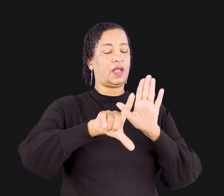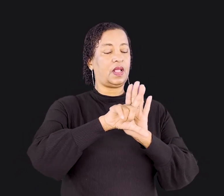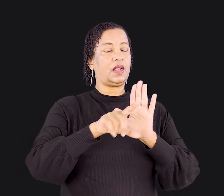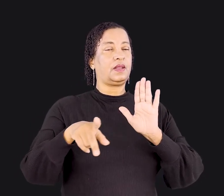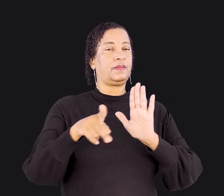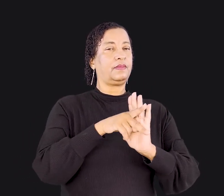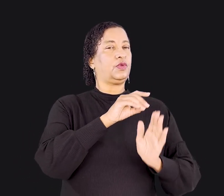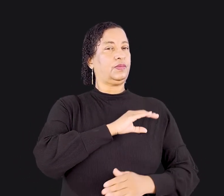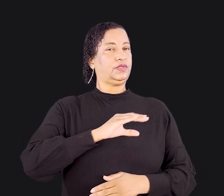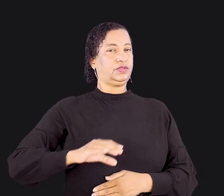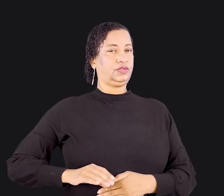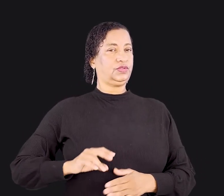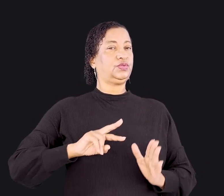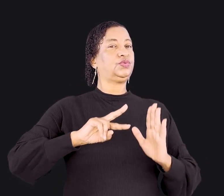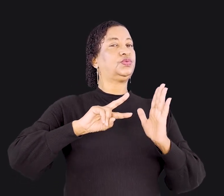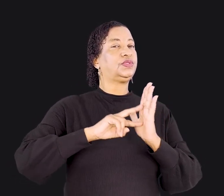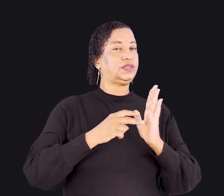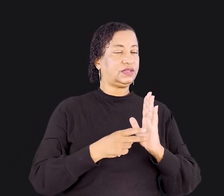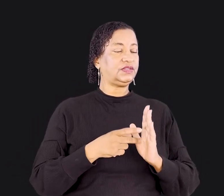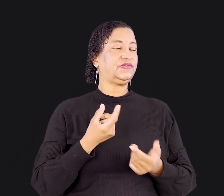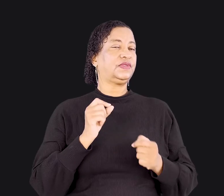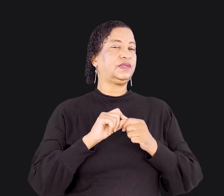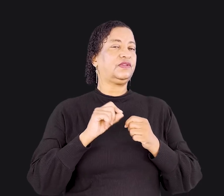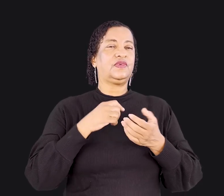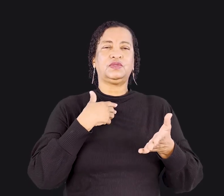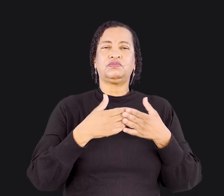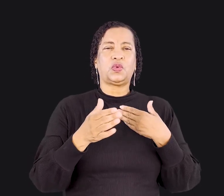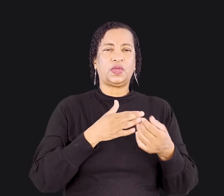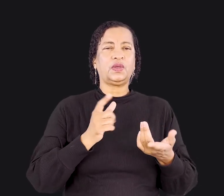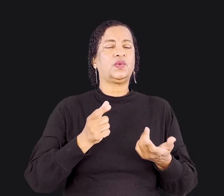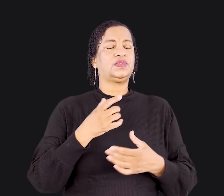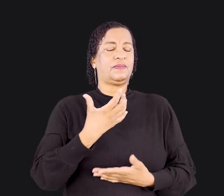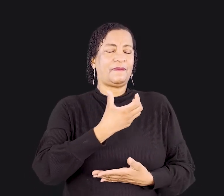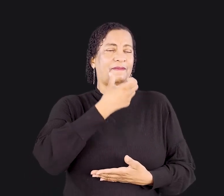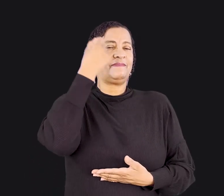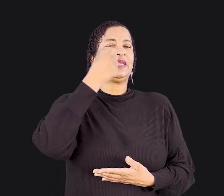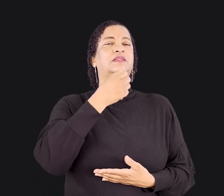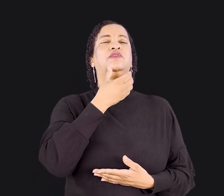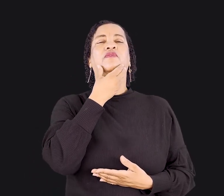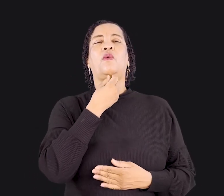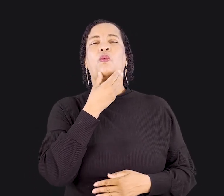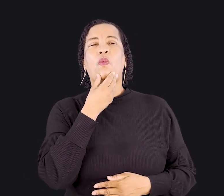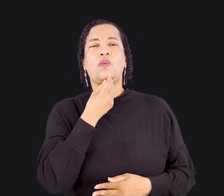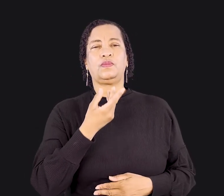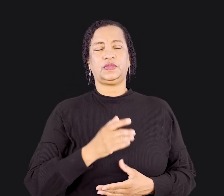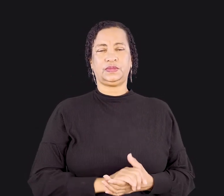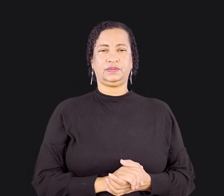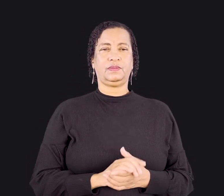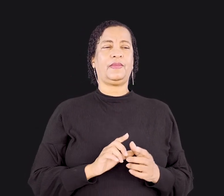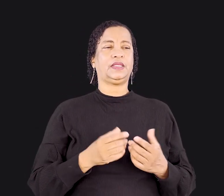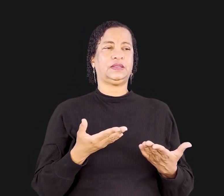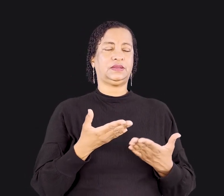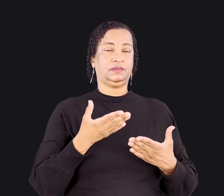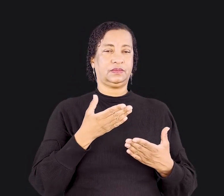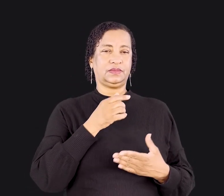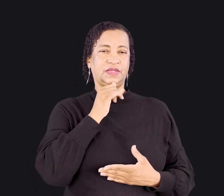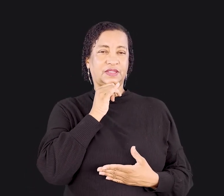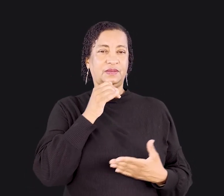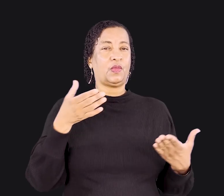que ele faria qualquer coisa para salvar um homem, mas trazendo para nossos dias, ele não iria, por exemplo, num bar de streptease,